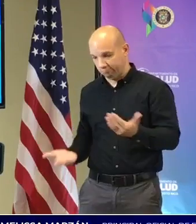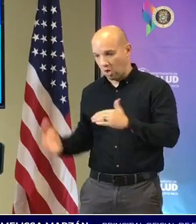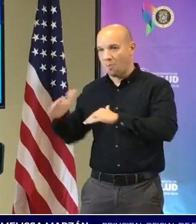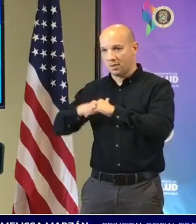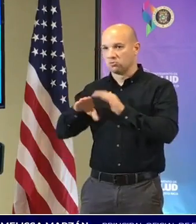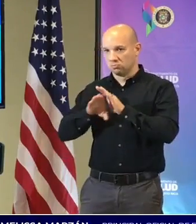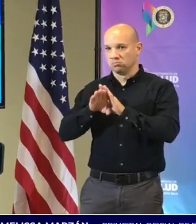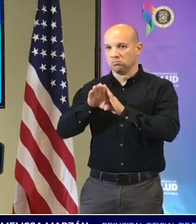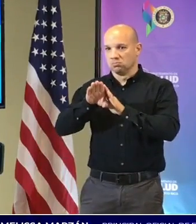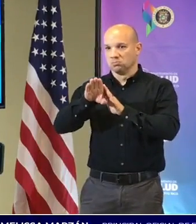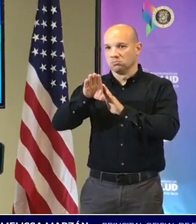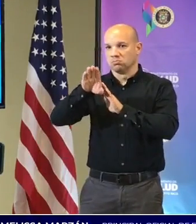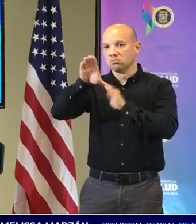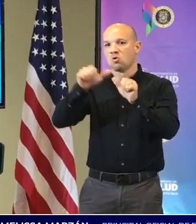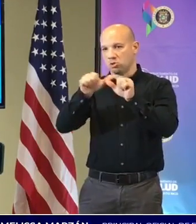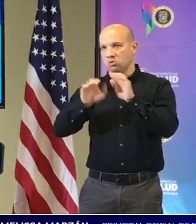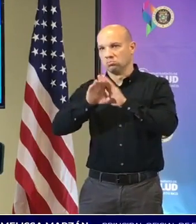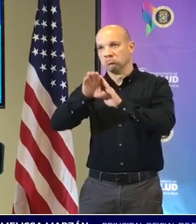de casos